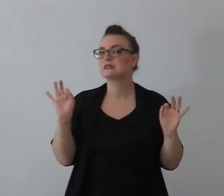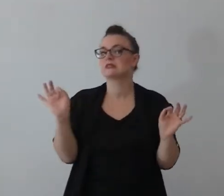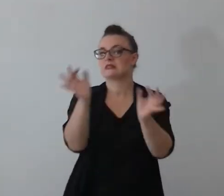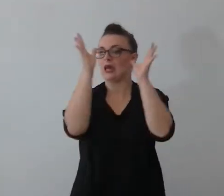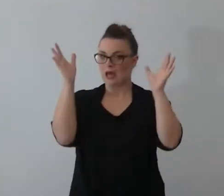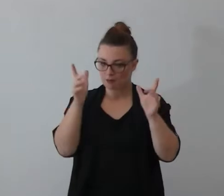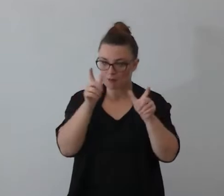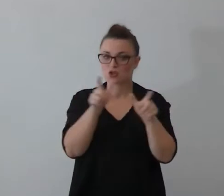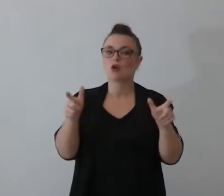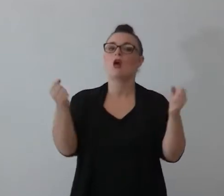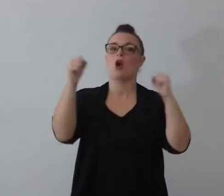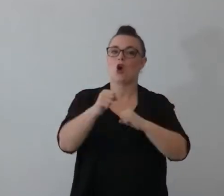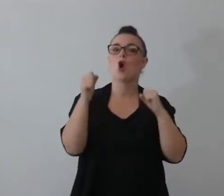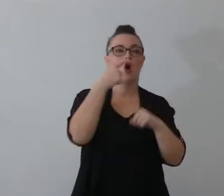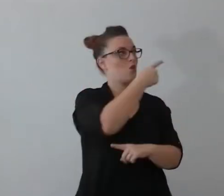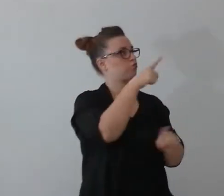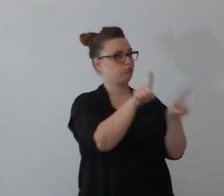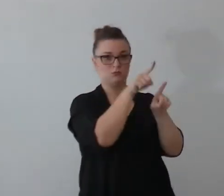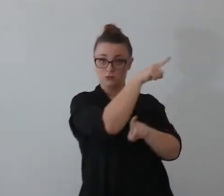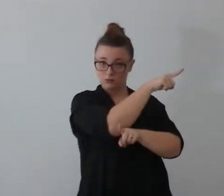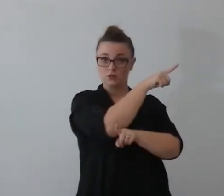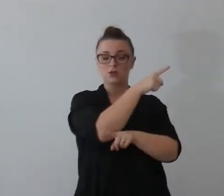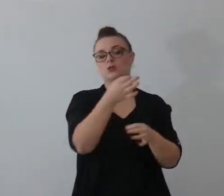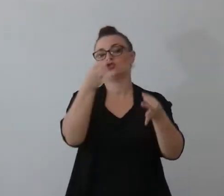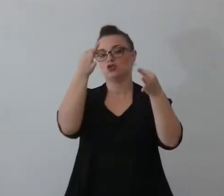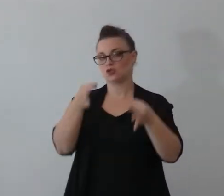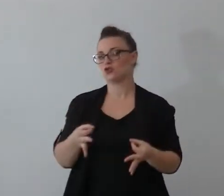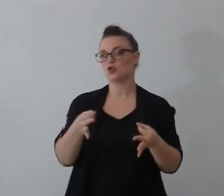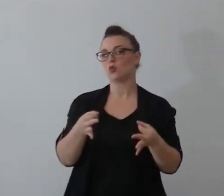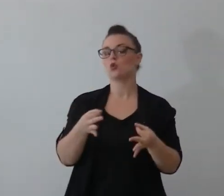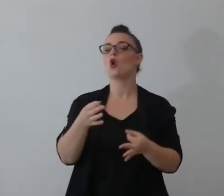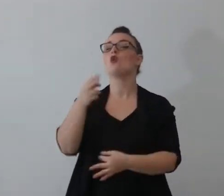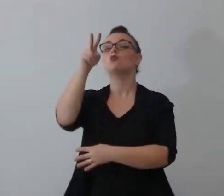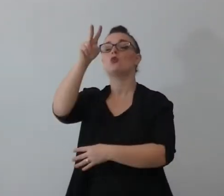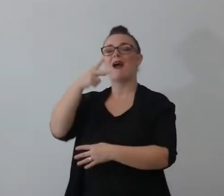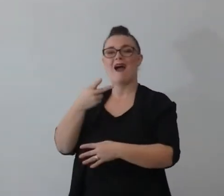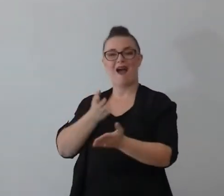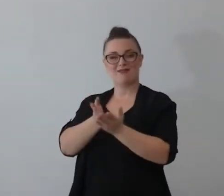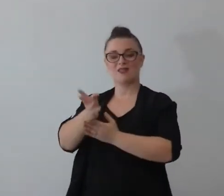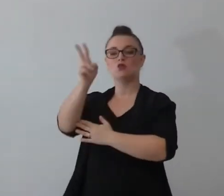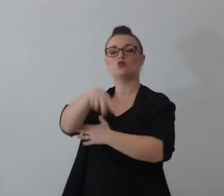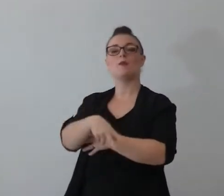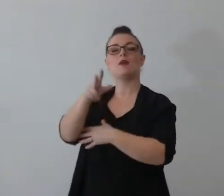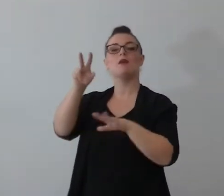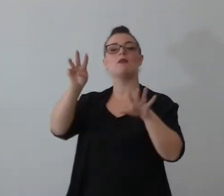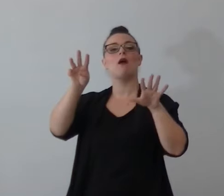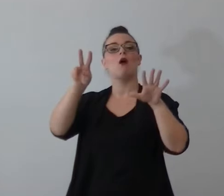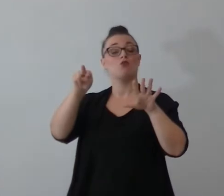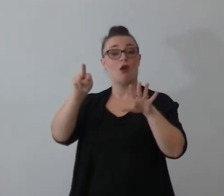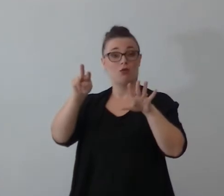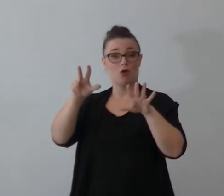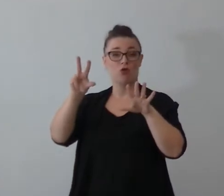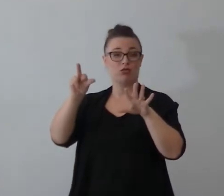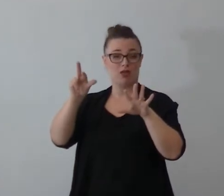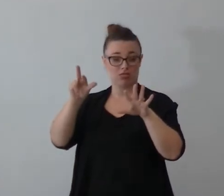le persone che il 2080 staranno insieme senza nessun tipo di vita tu mi